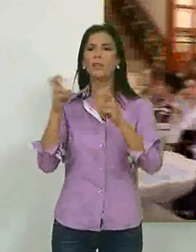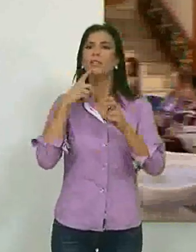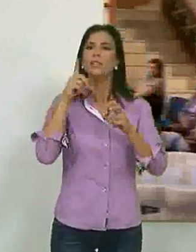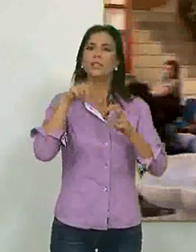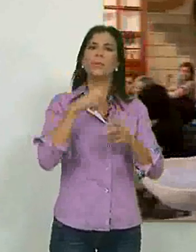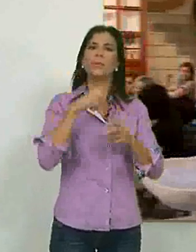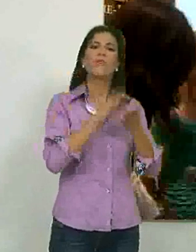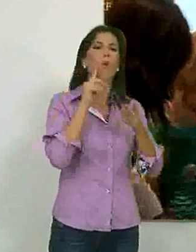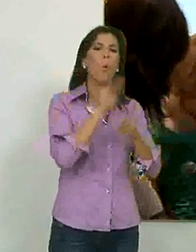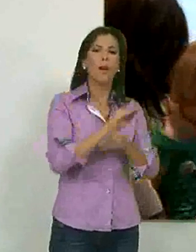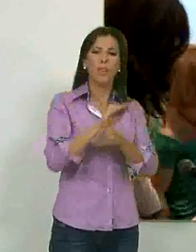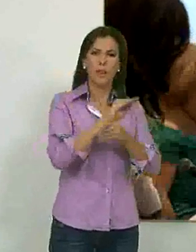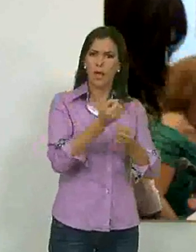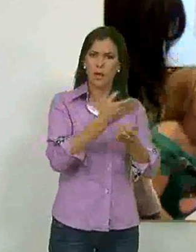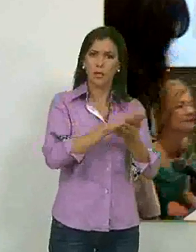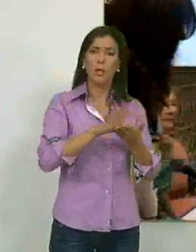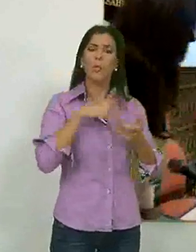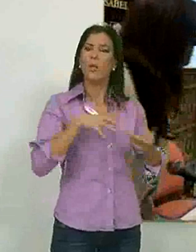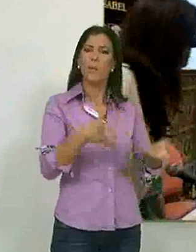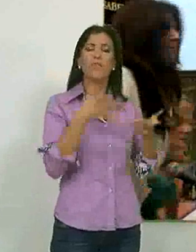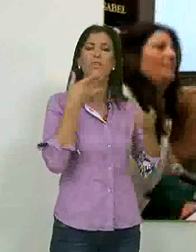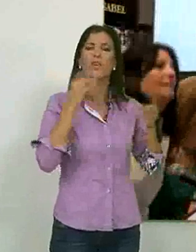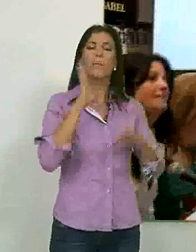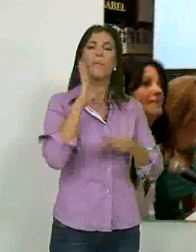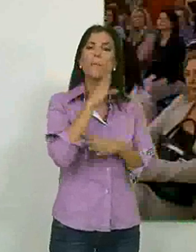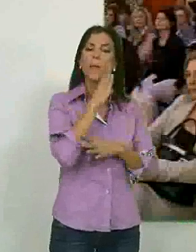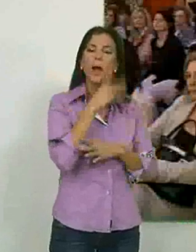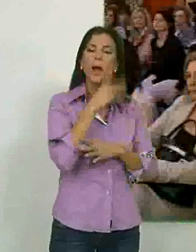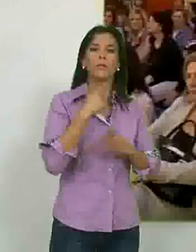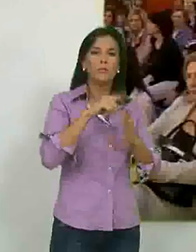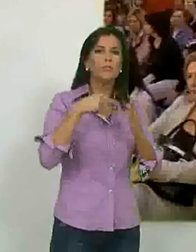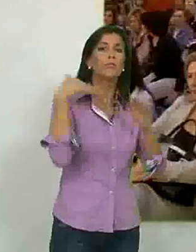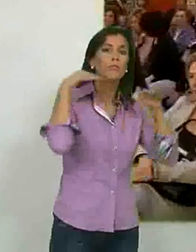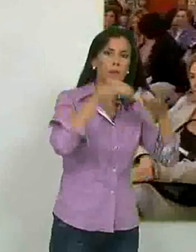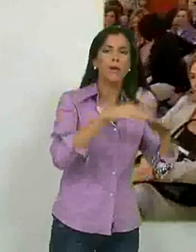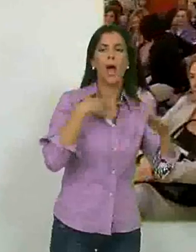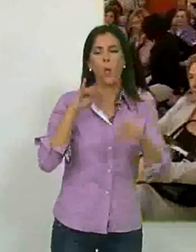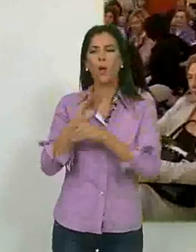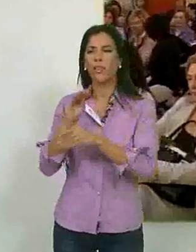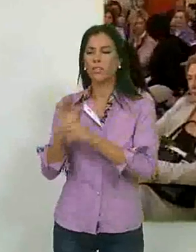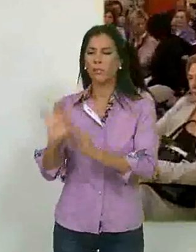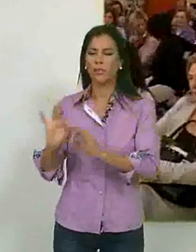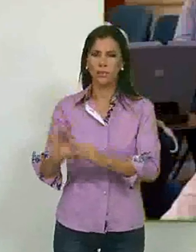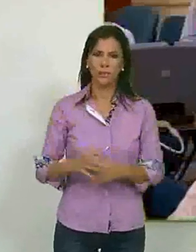el servicio de guardería gratuito del que podrán beneficiarse las madres que acudan al encuentro.